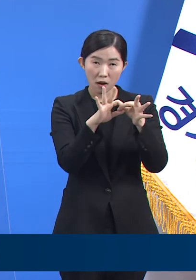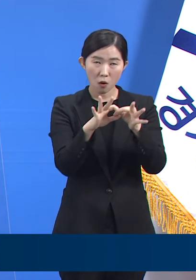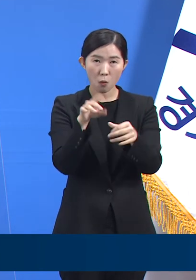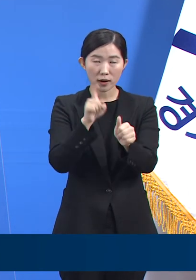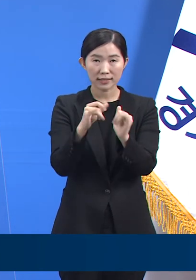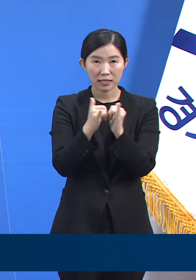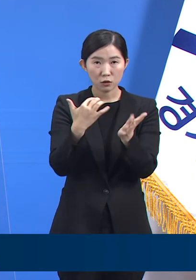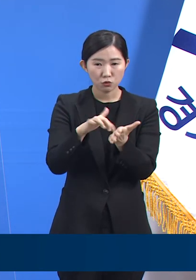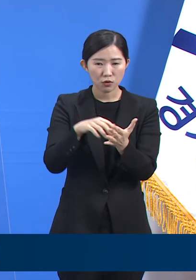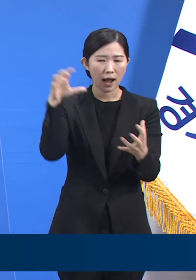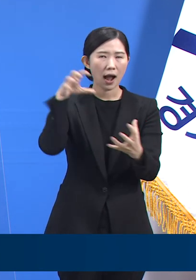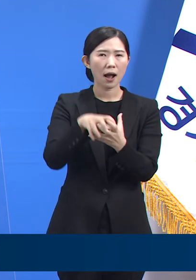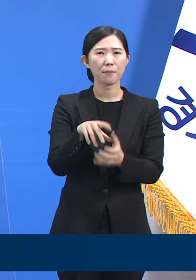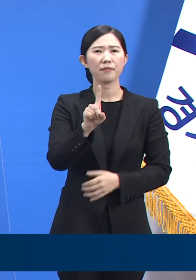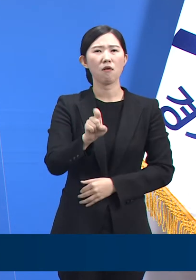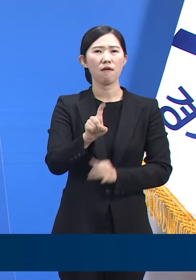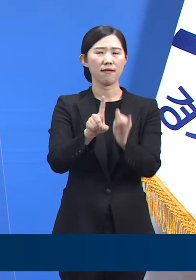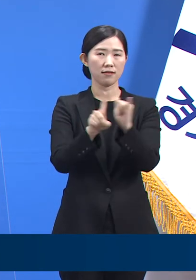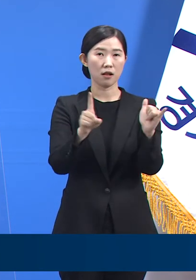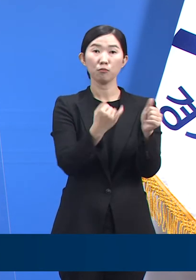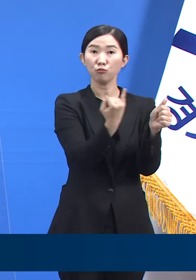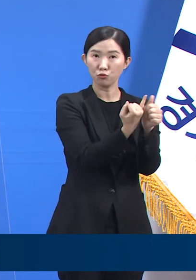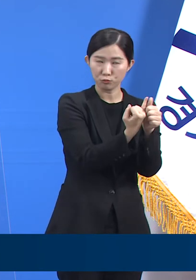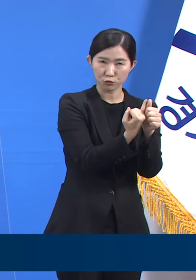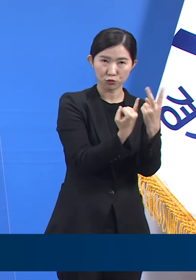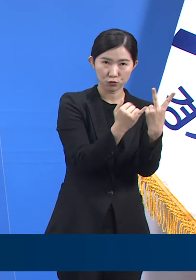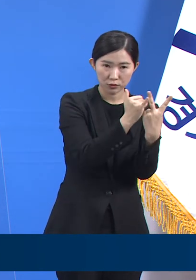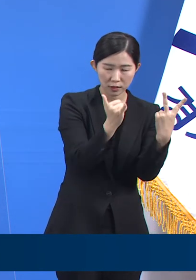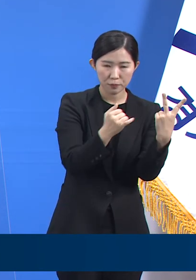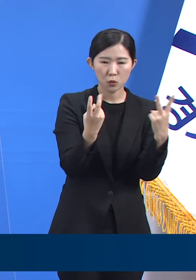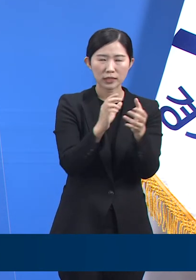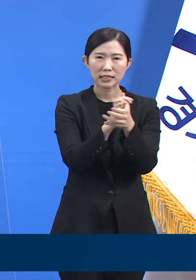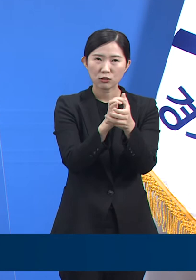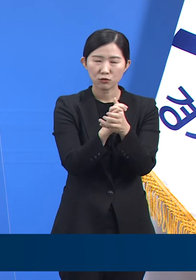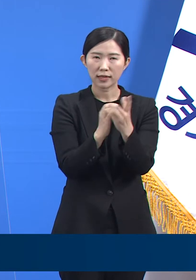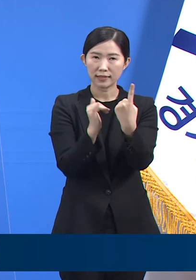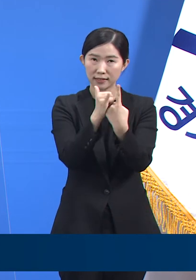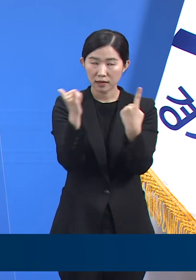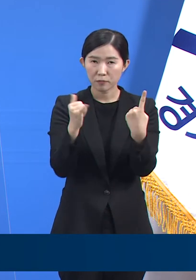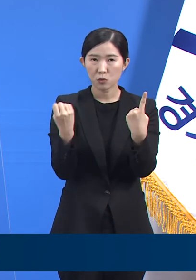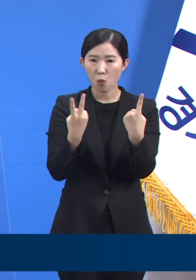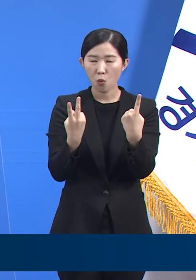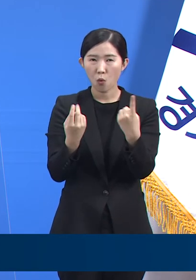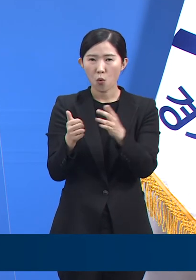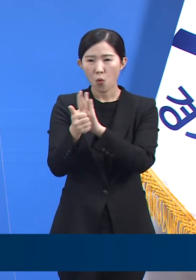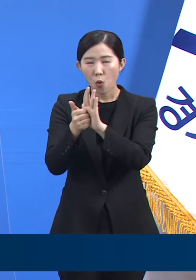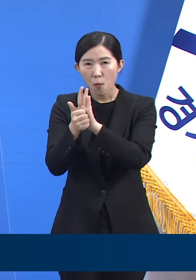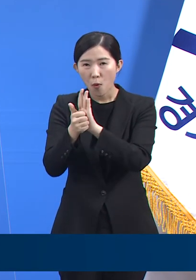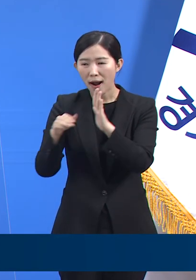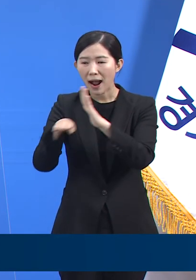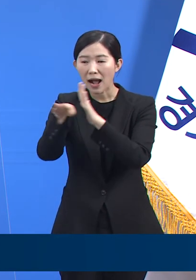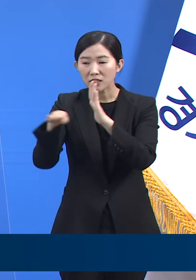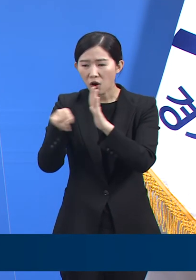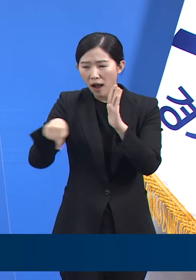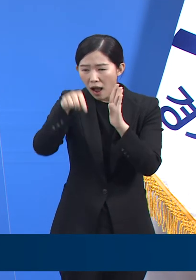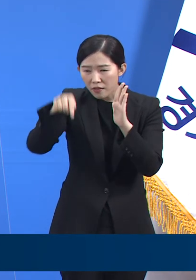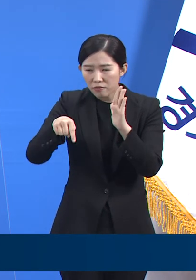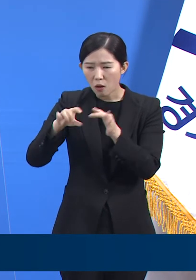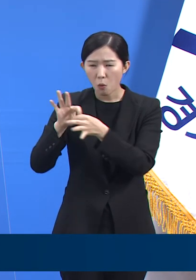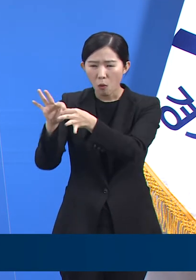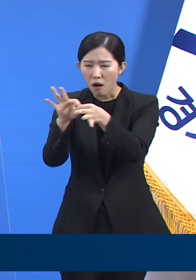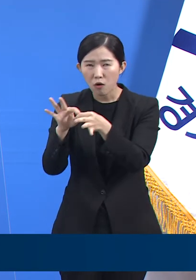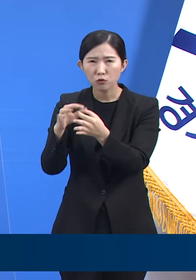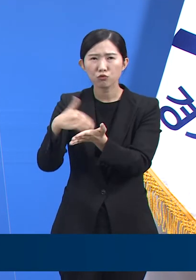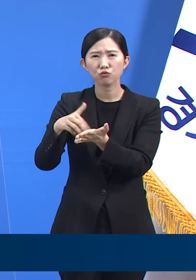11명으로 부부 2명, 지인 1명, 그리고 서비스 대상자인 돌봄 가정 관련 8명입니다.